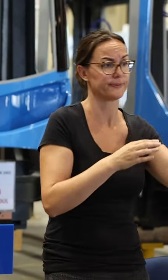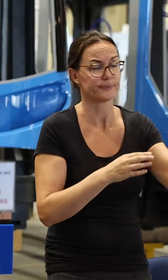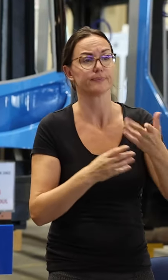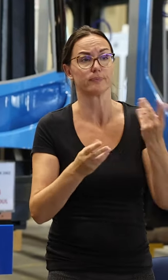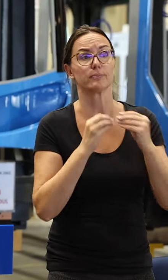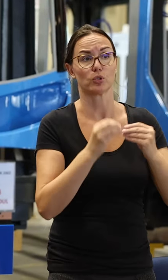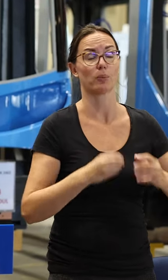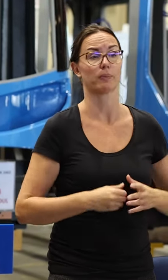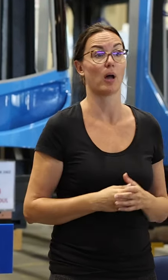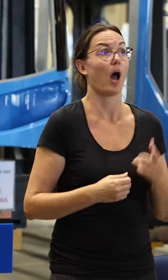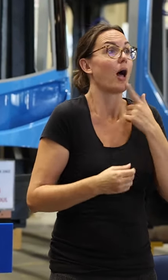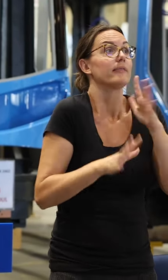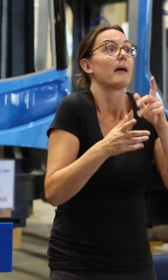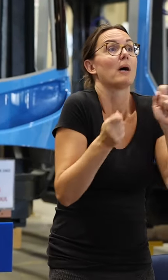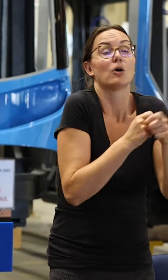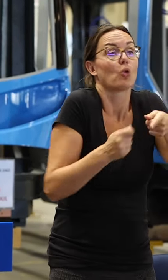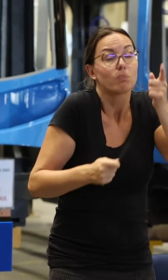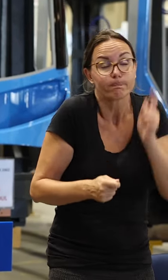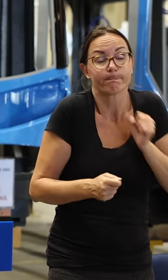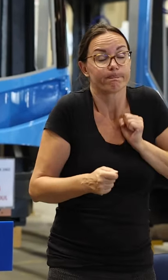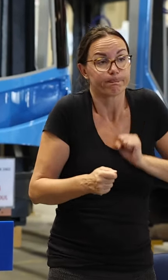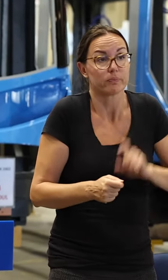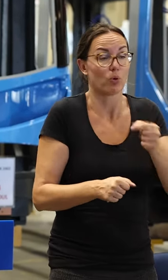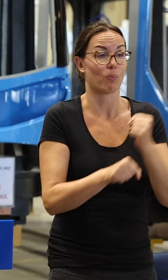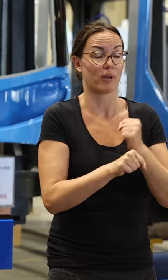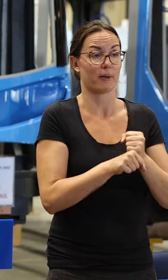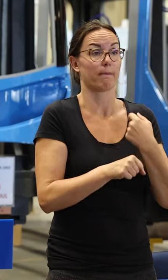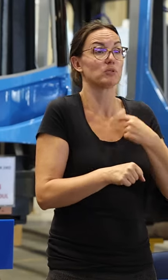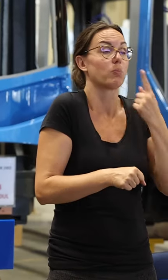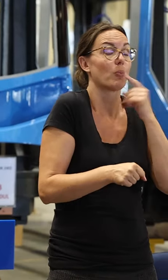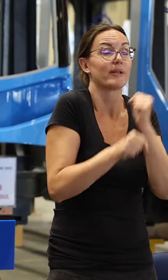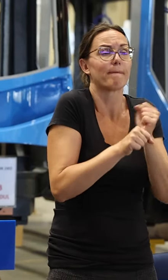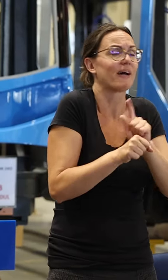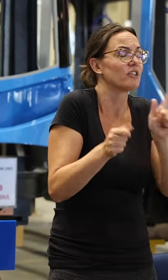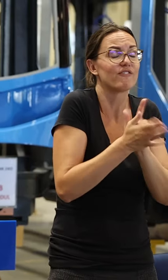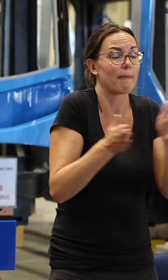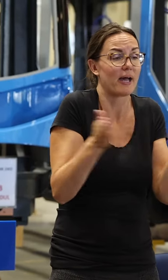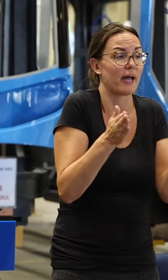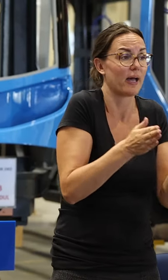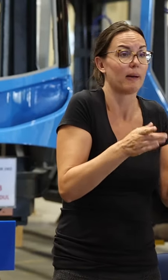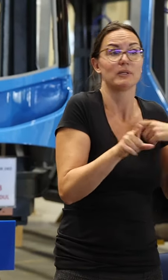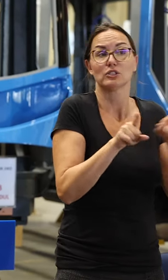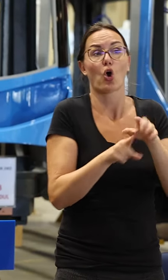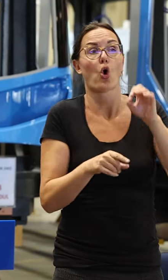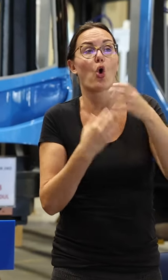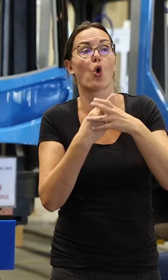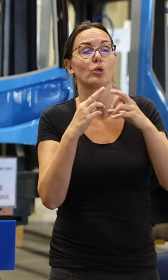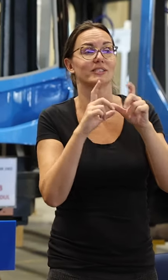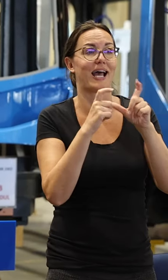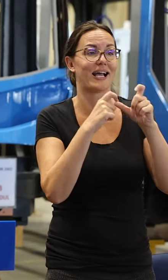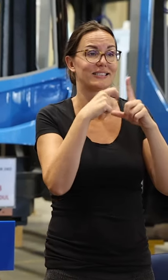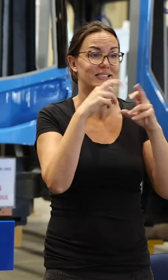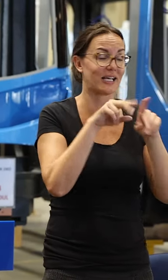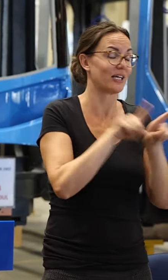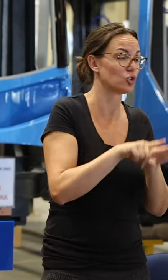itd. Međutim, tu nema alternative. To se mora napraviti. Napravili smo to u što kraćem mogućem roku. Radimo to i na Ozetskoj i radit ćemo to po cijelom gradu.